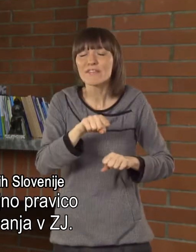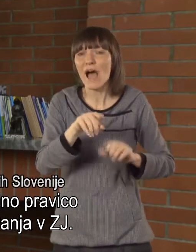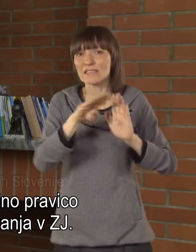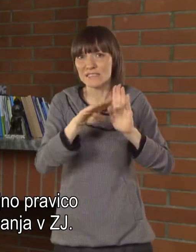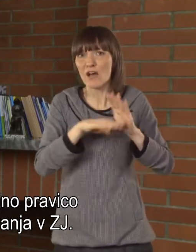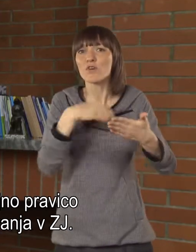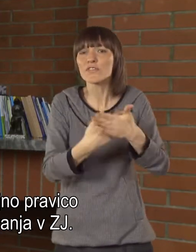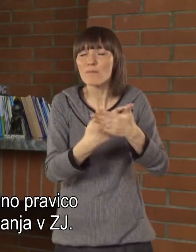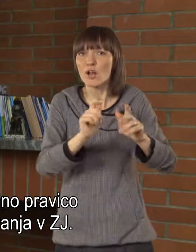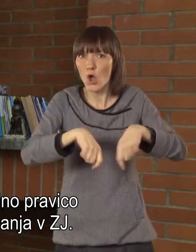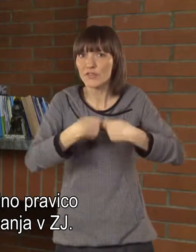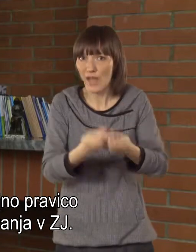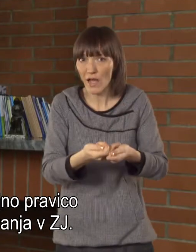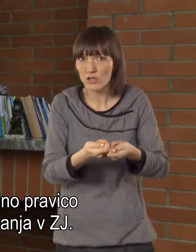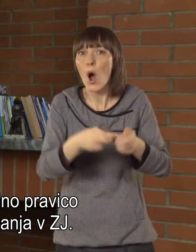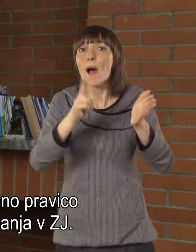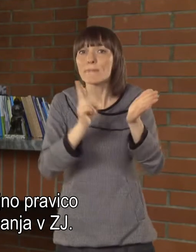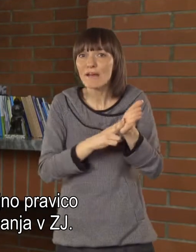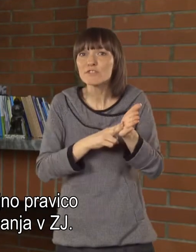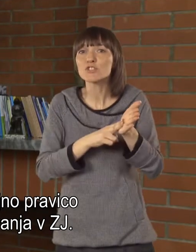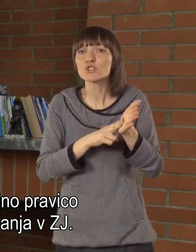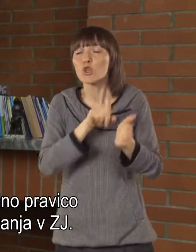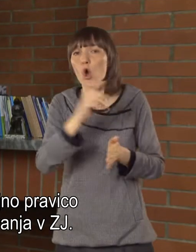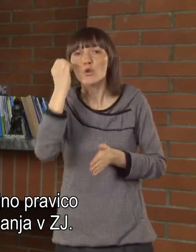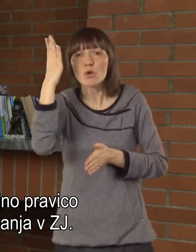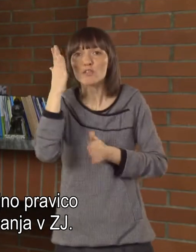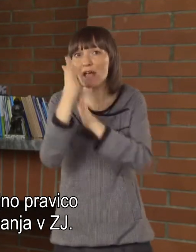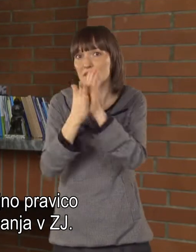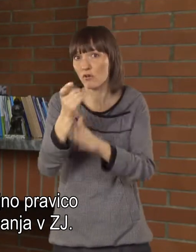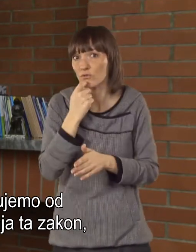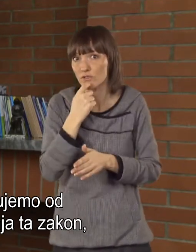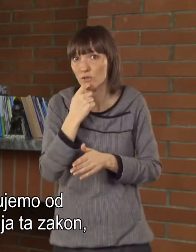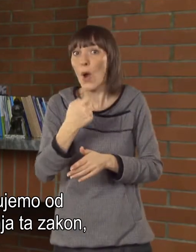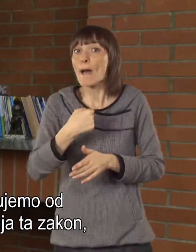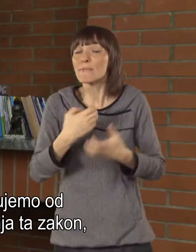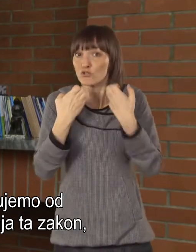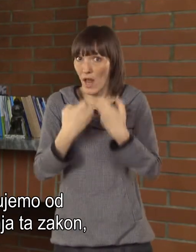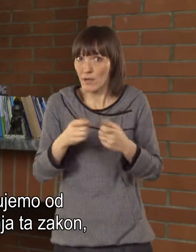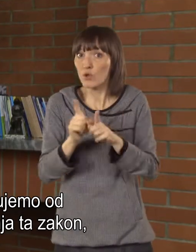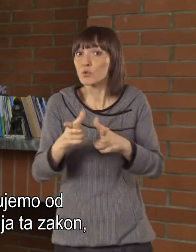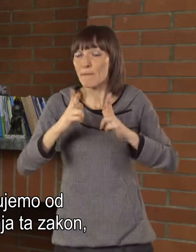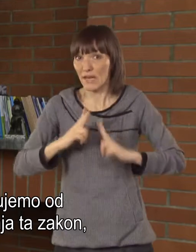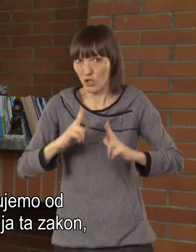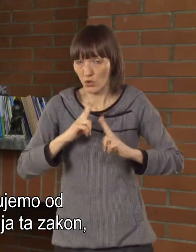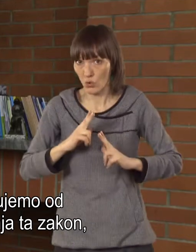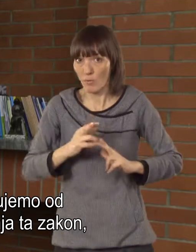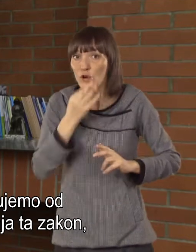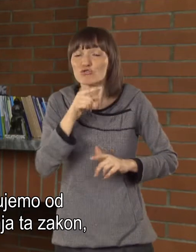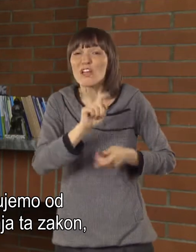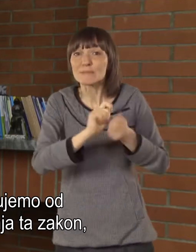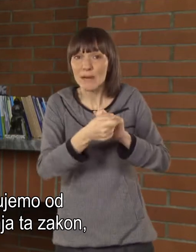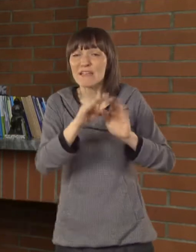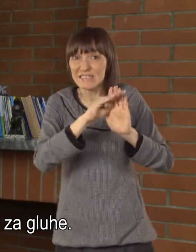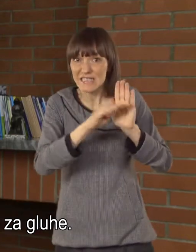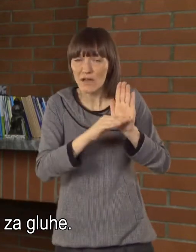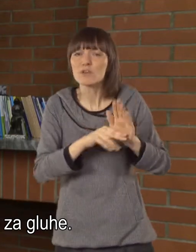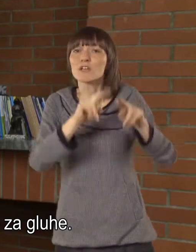zakon temeljno daje gluhim pravico do izvajanja v svojem jeziku. Želimo si in pričakujemo od države, da če že spreminja ta